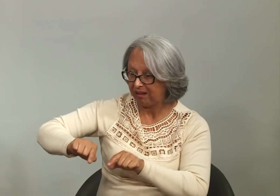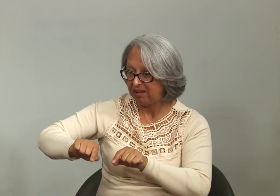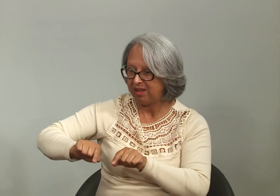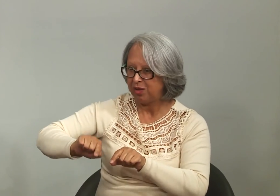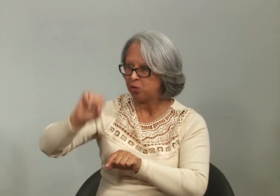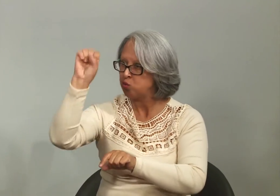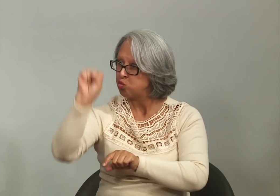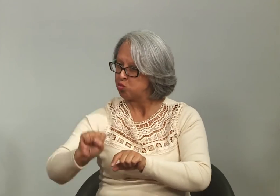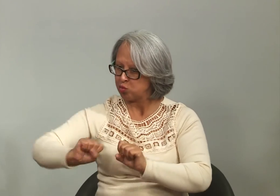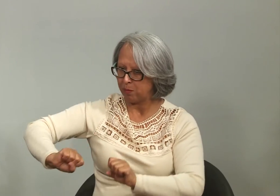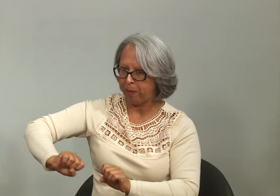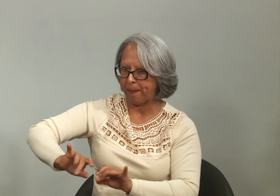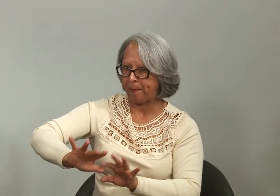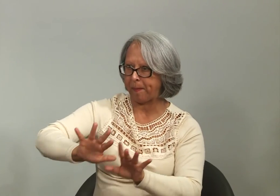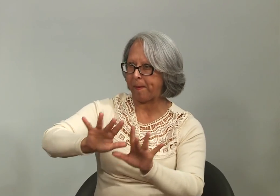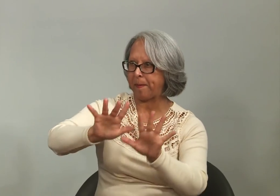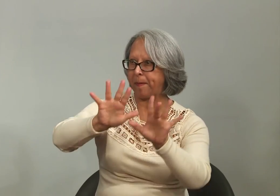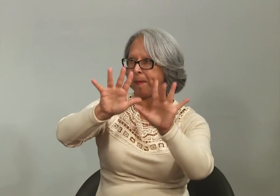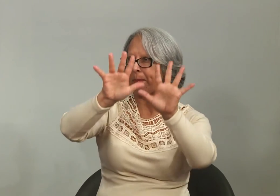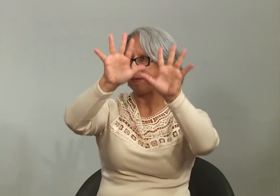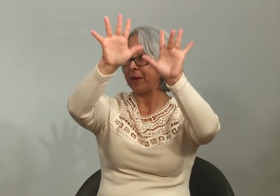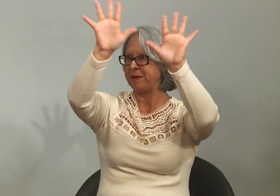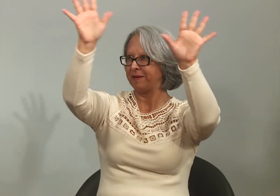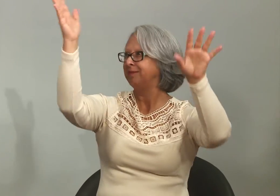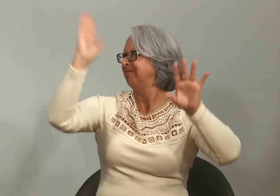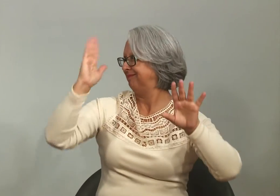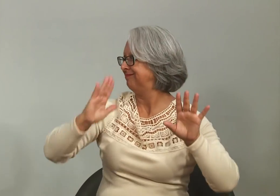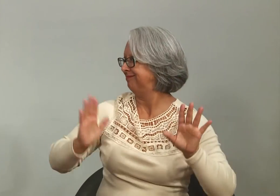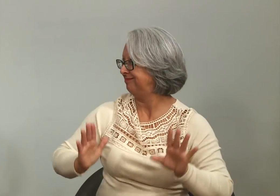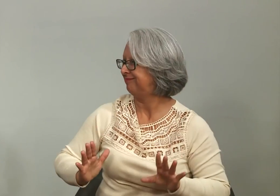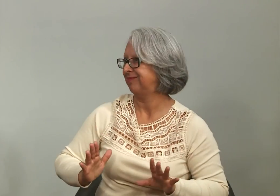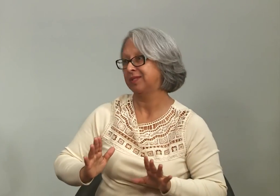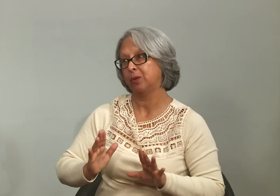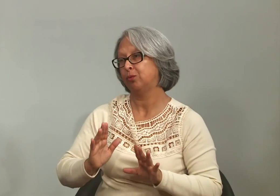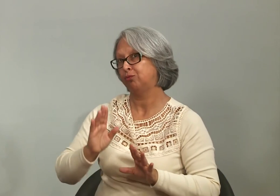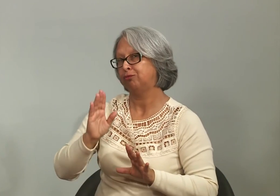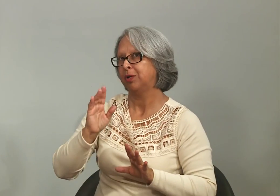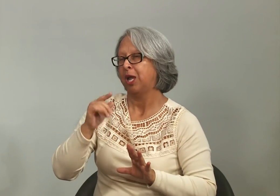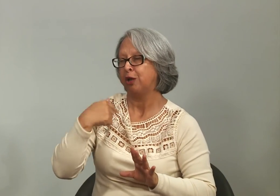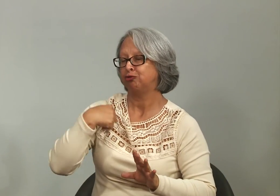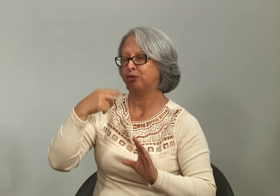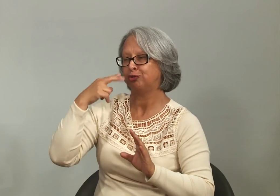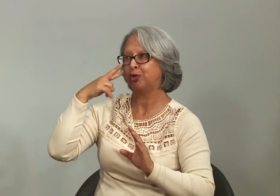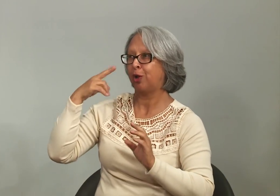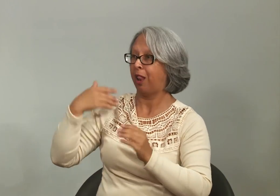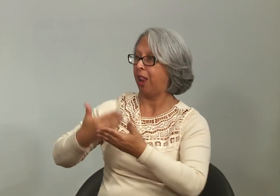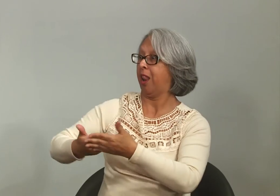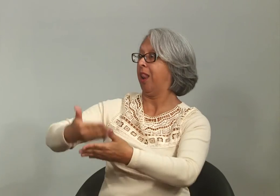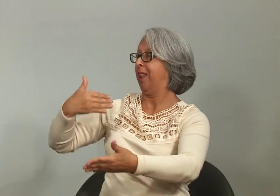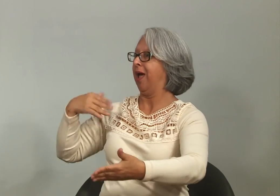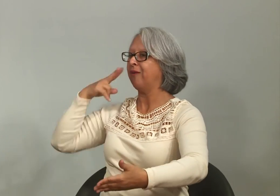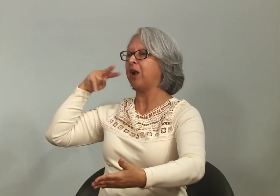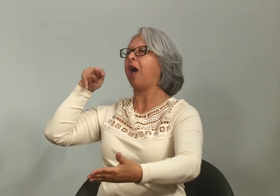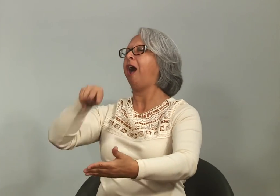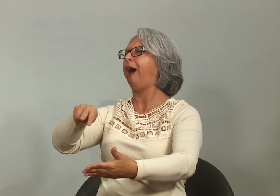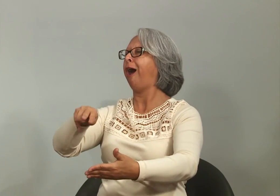Então, aqui no Sul, foi a partir do Sul que foi divulgado para o Brasil inteiro essa questão da língua de sinais. Então,